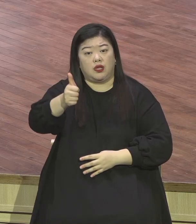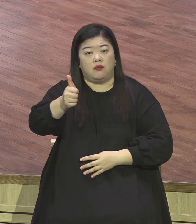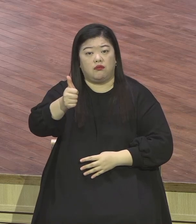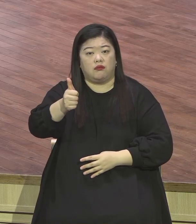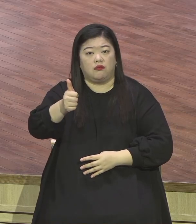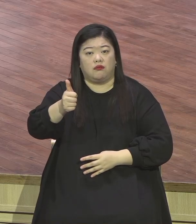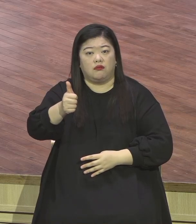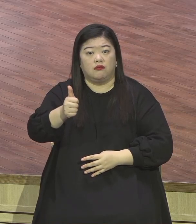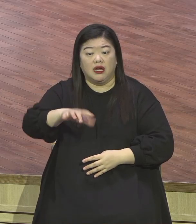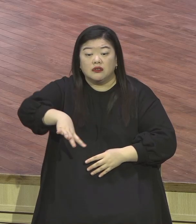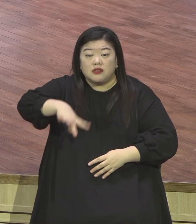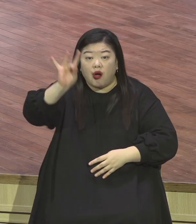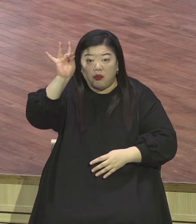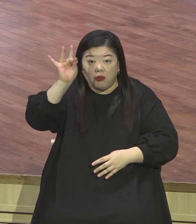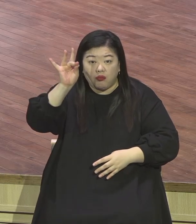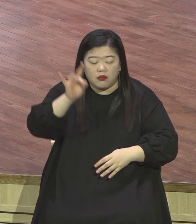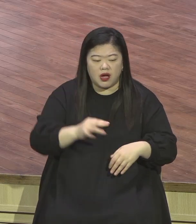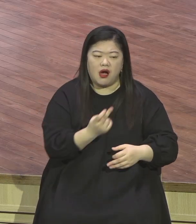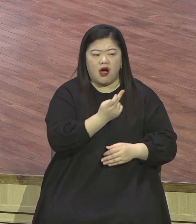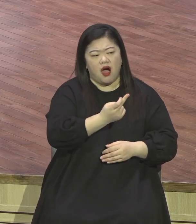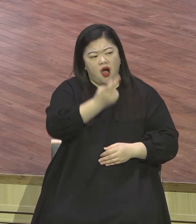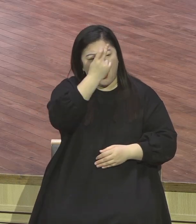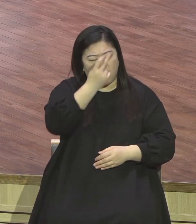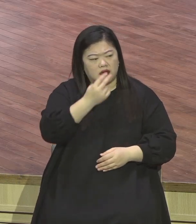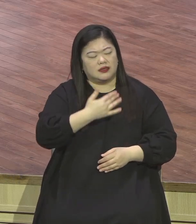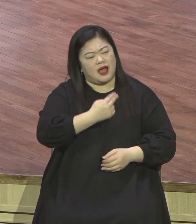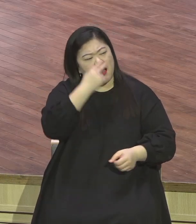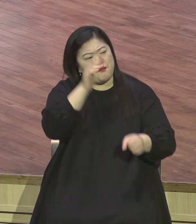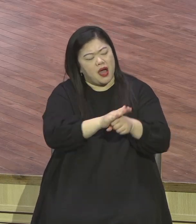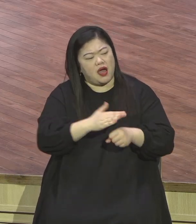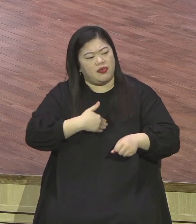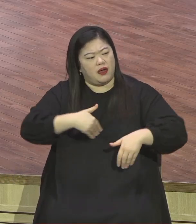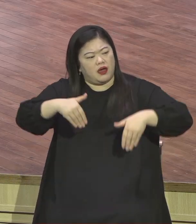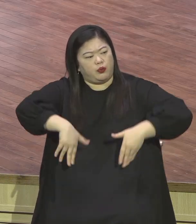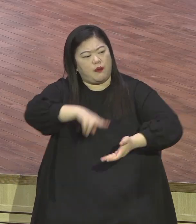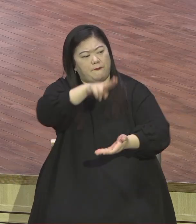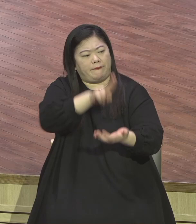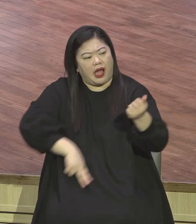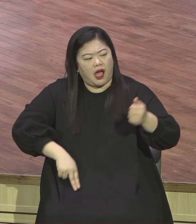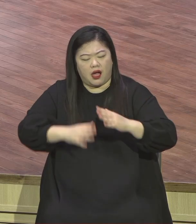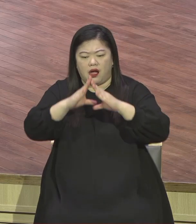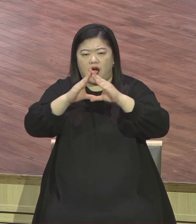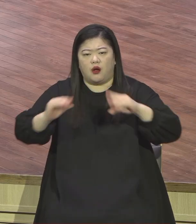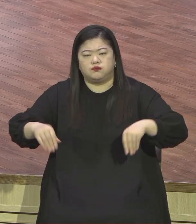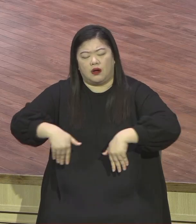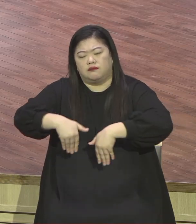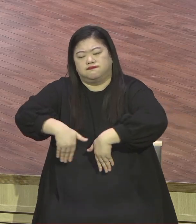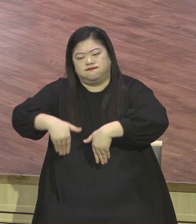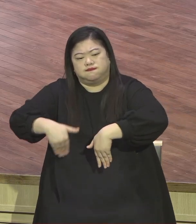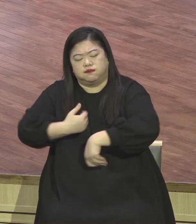노예하는데 억울하게 노예 아무 죄 짓는 것도 없는데 노예 아무 죄도 안 짓는데 감옥에